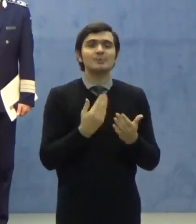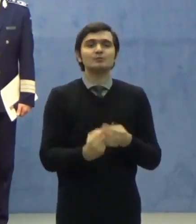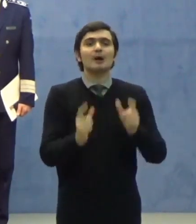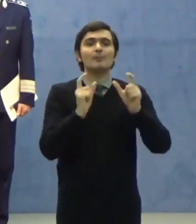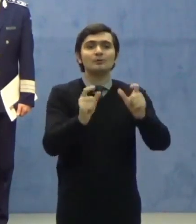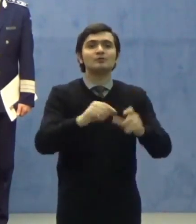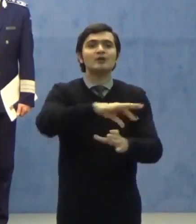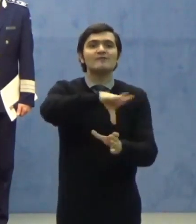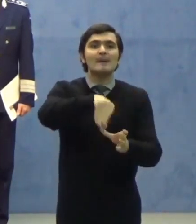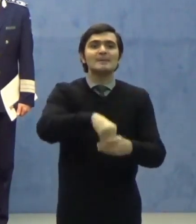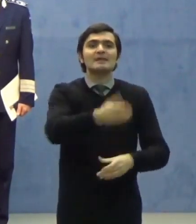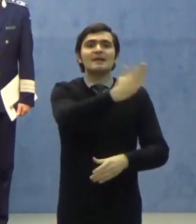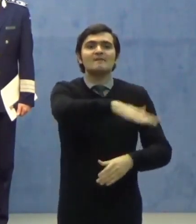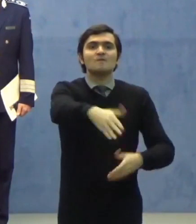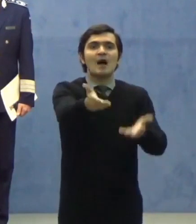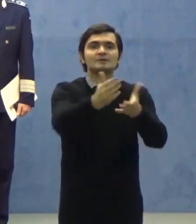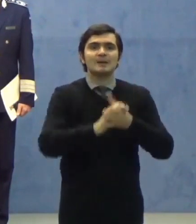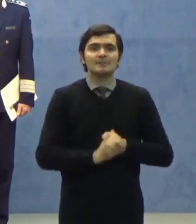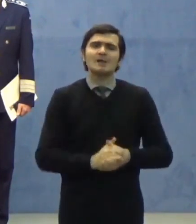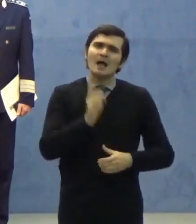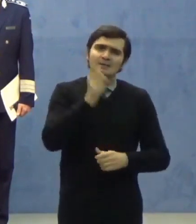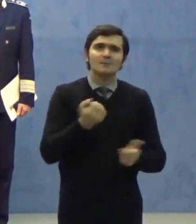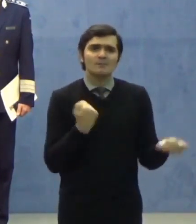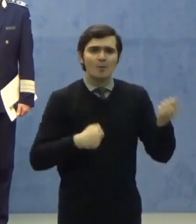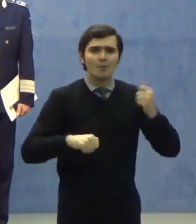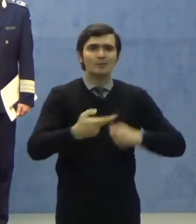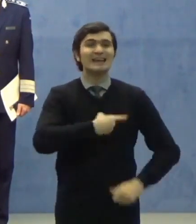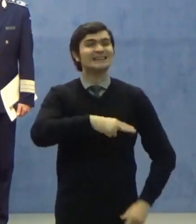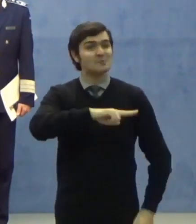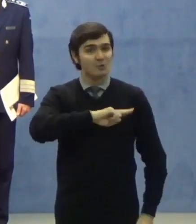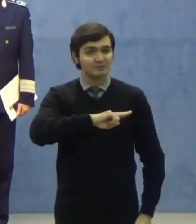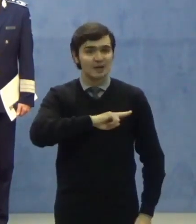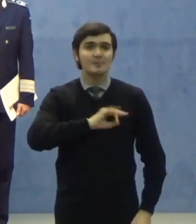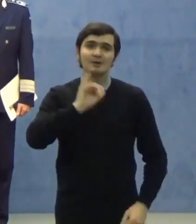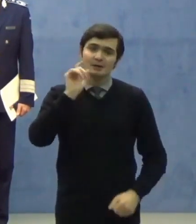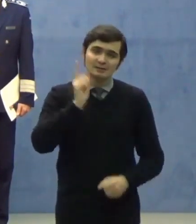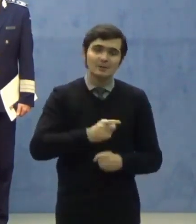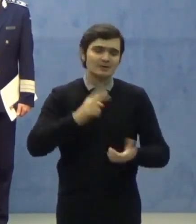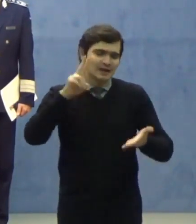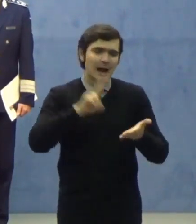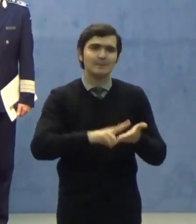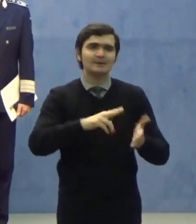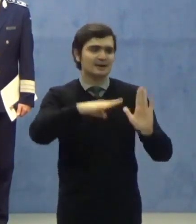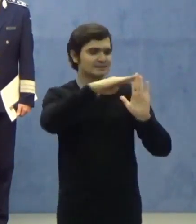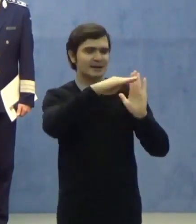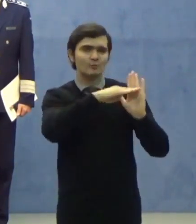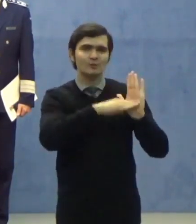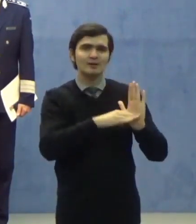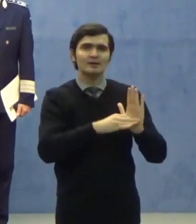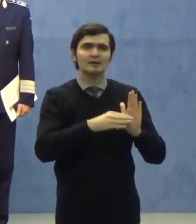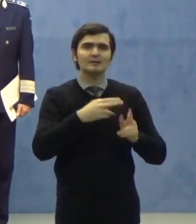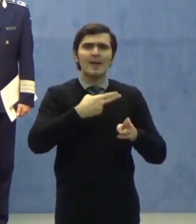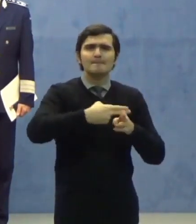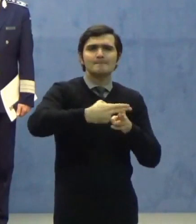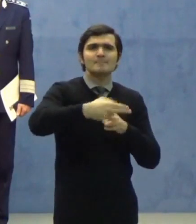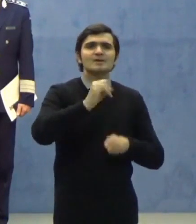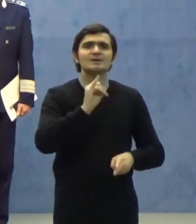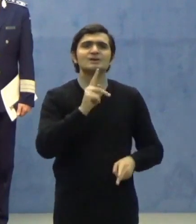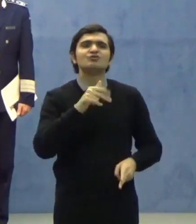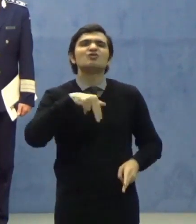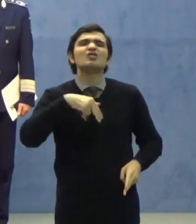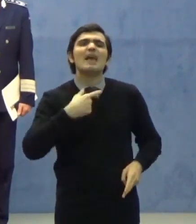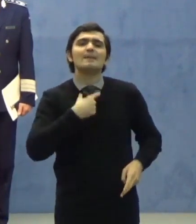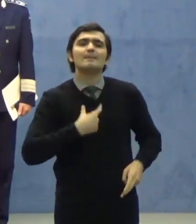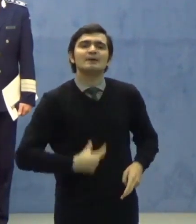familiile voastre comportați-vă responsabil și aplicați regulile de igienă personală evitați